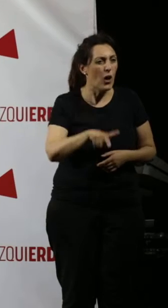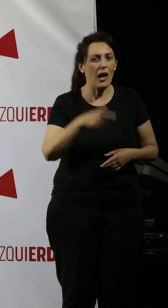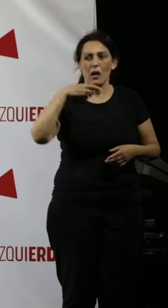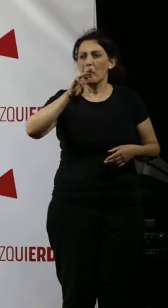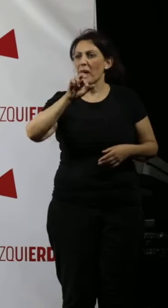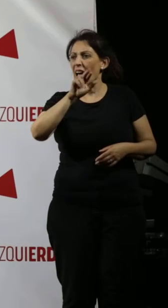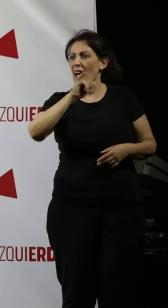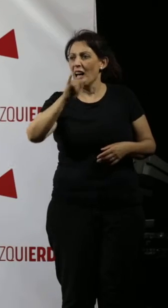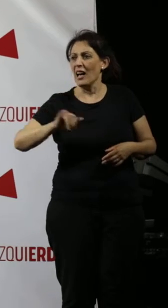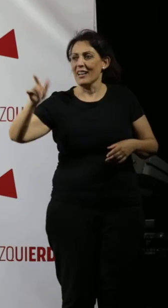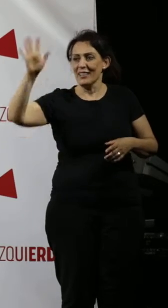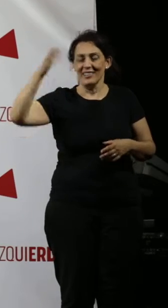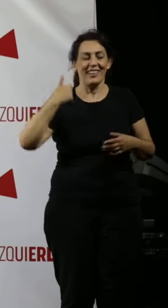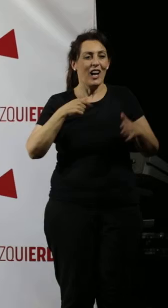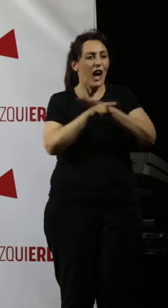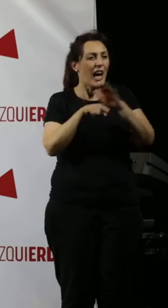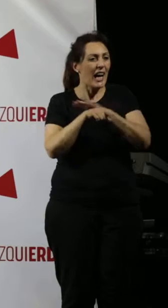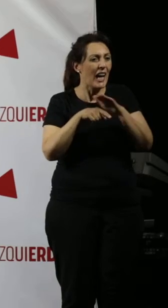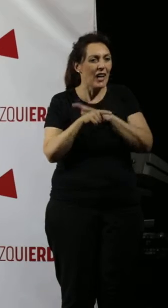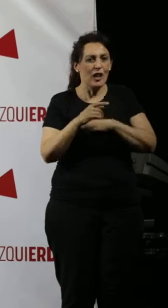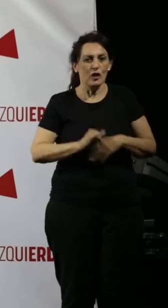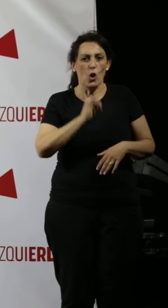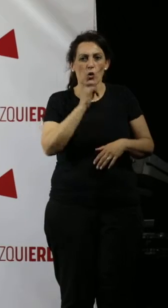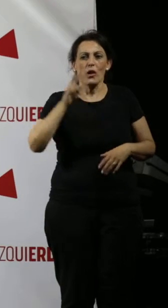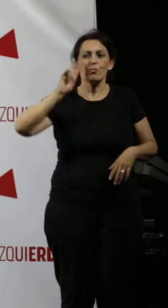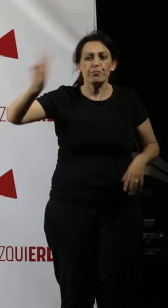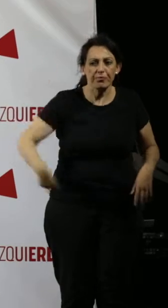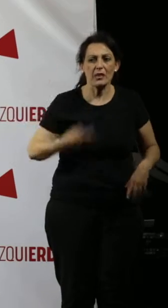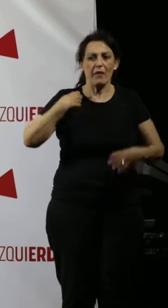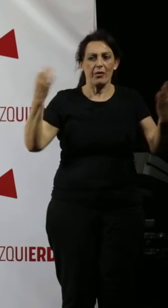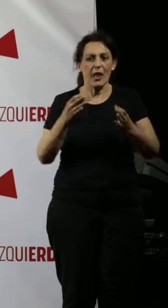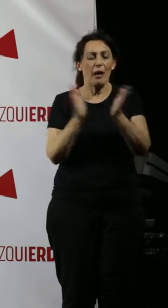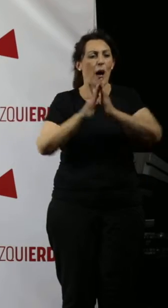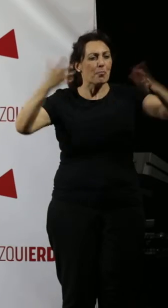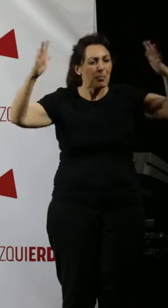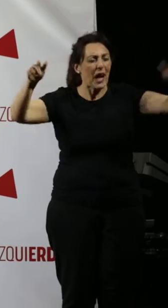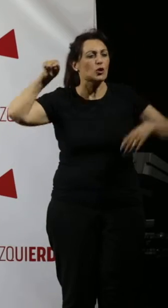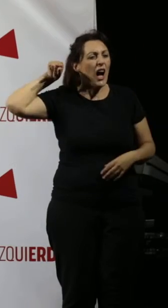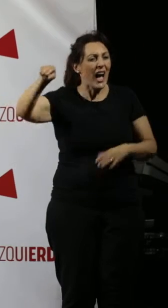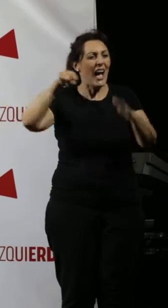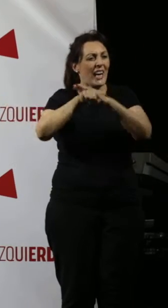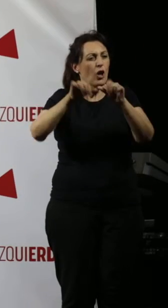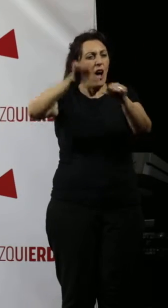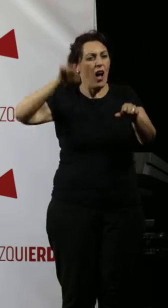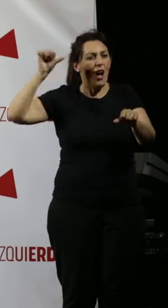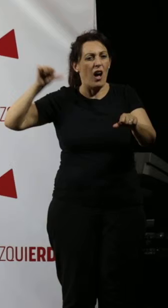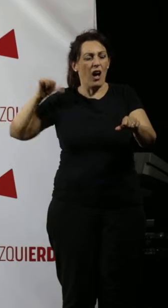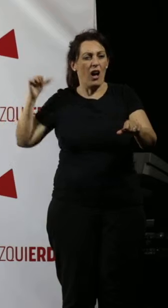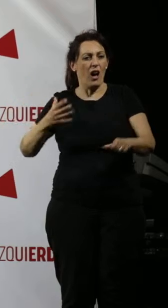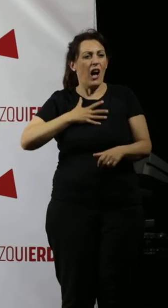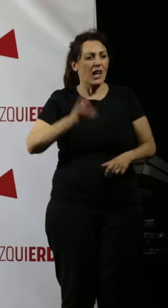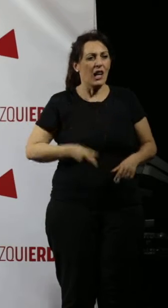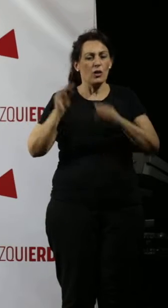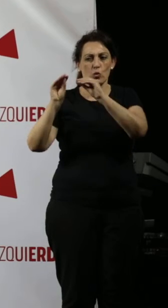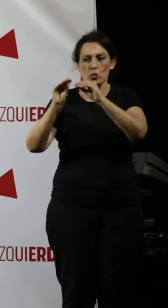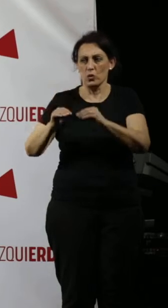que está por aquí, y cuya gestión nunca es suficientemente reconocida. Y quiero que le deis un aplauso, porque nunca en tan poco tiempo se